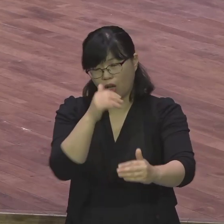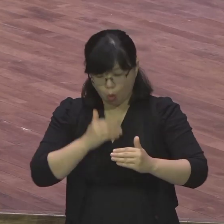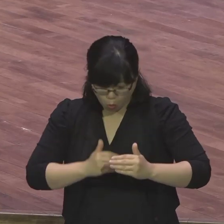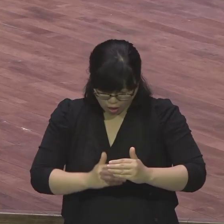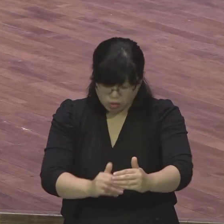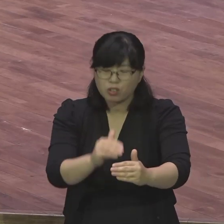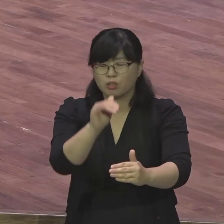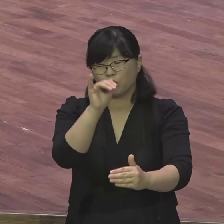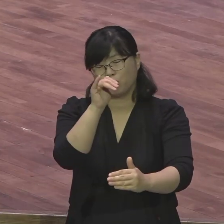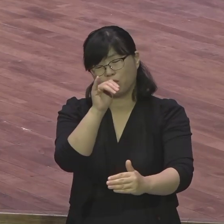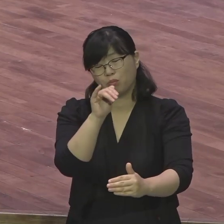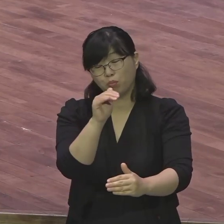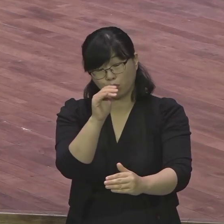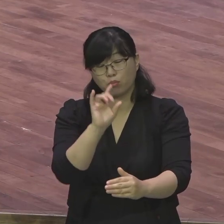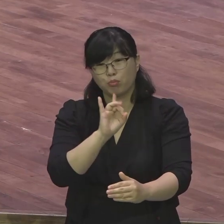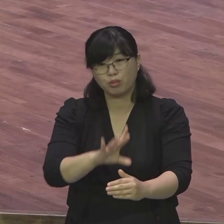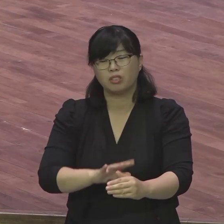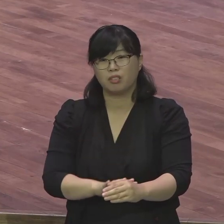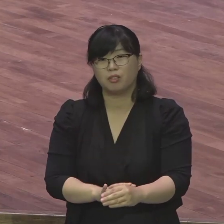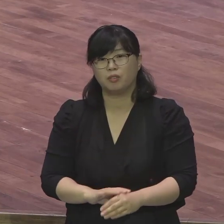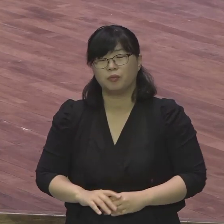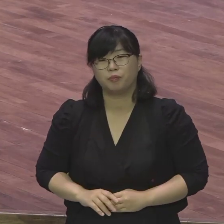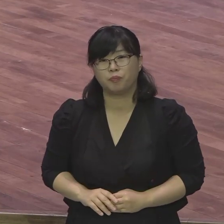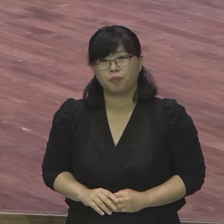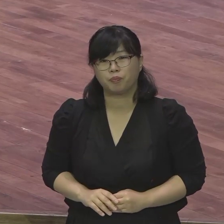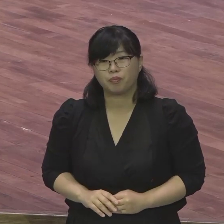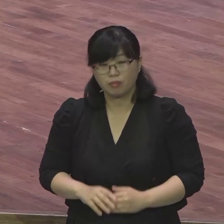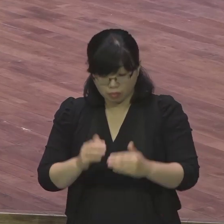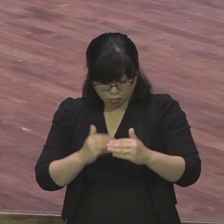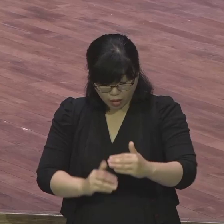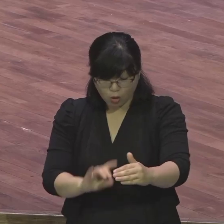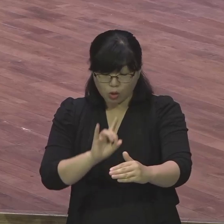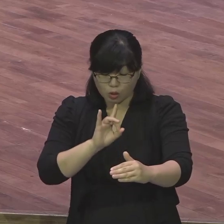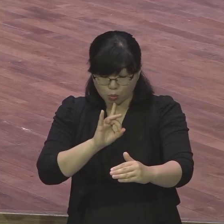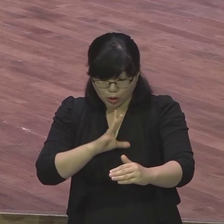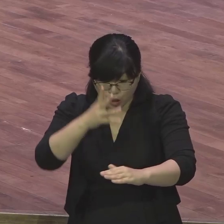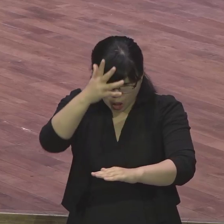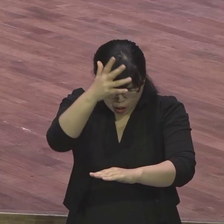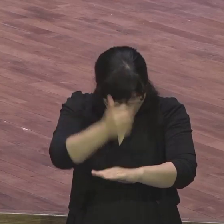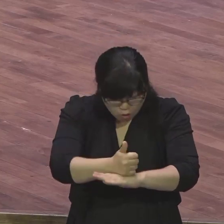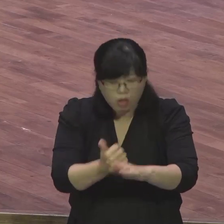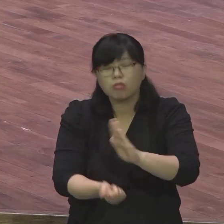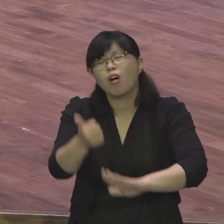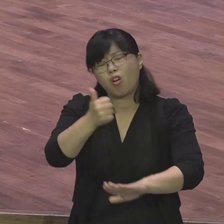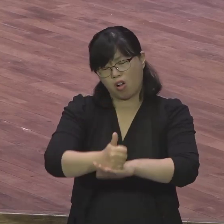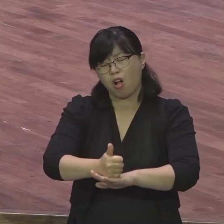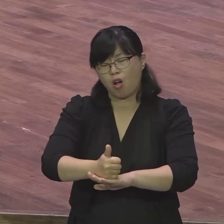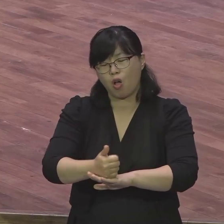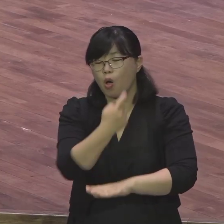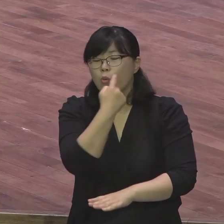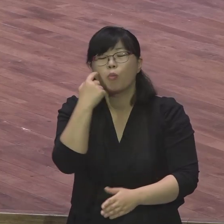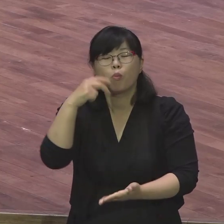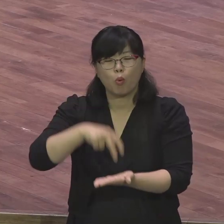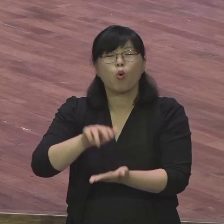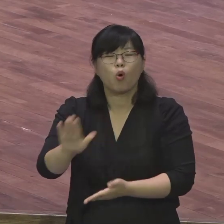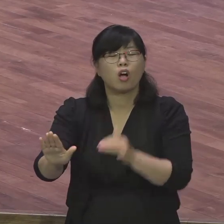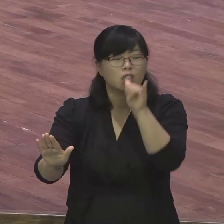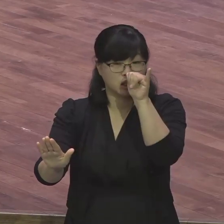포기하지 않으면 하나님은 우리에게 최선의 응답을 주시는 분이심을 믿으시기 바랍니다